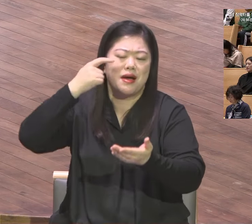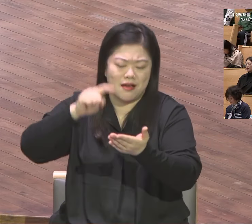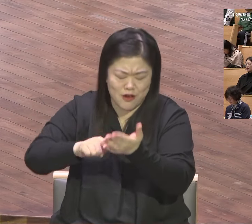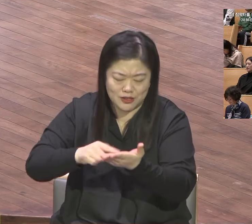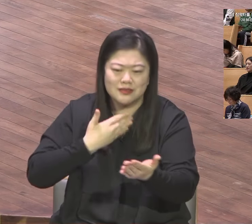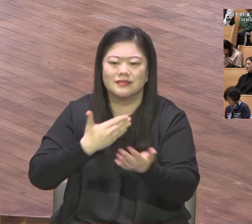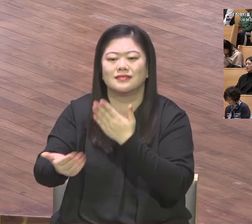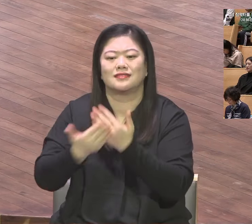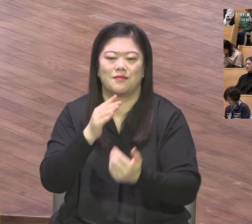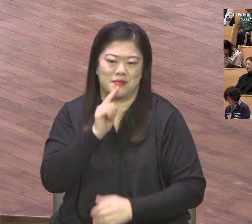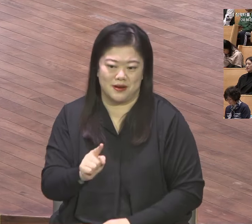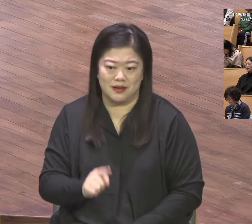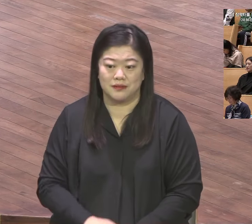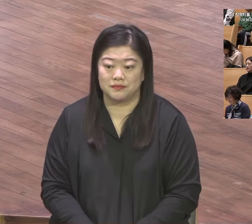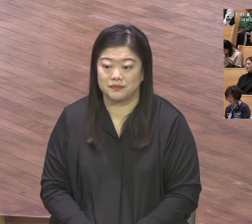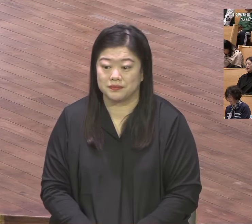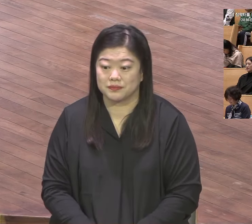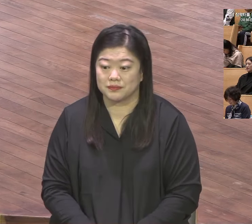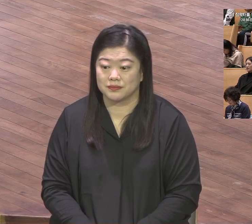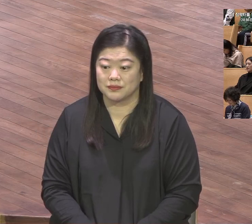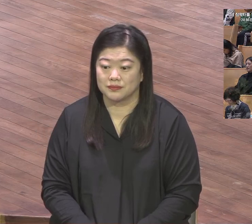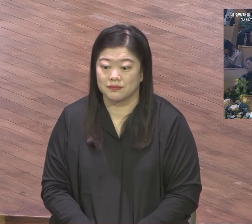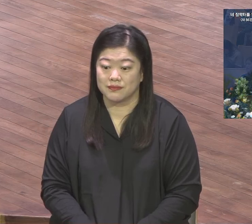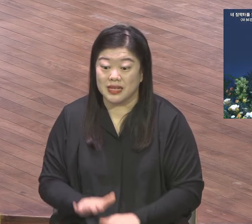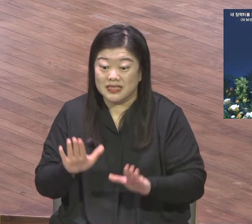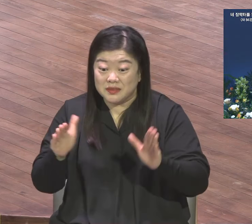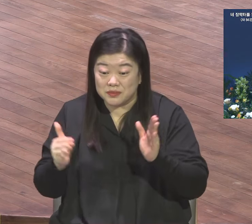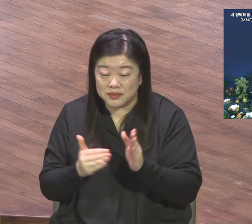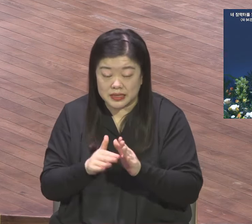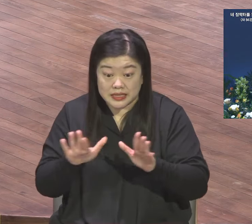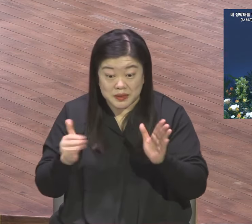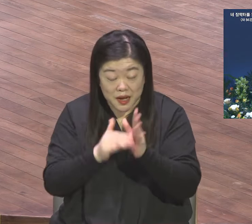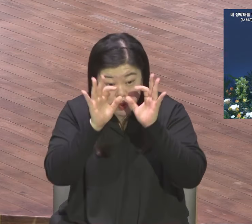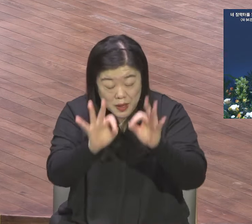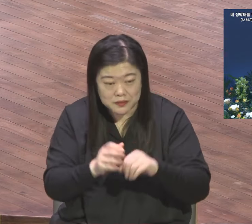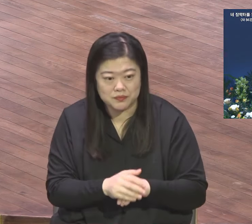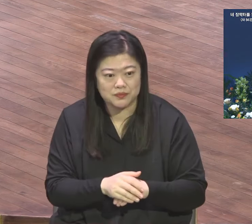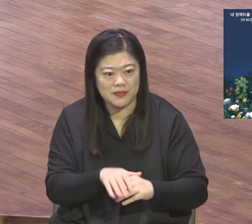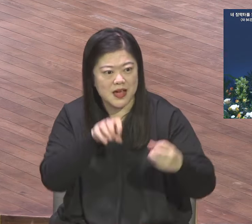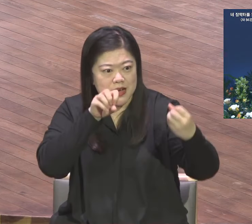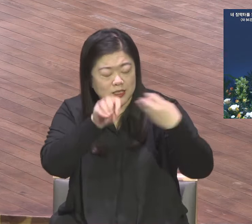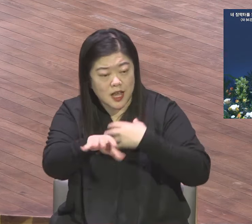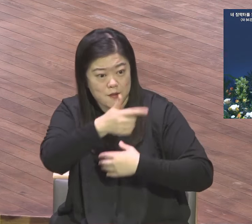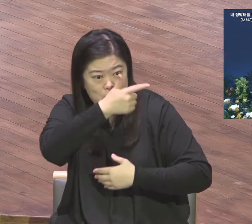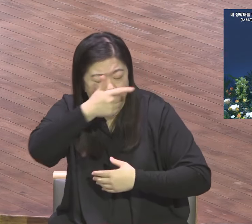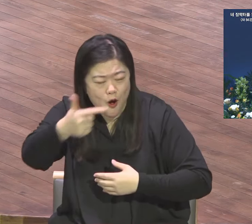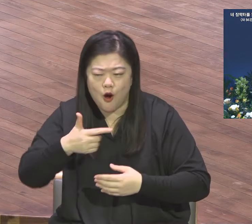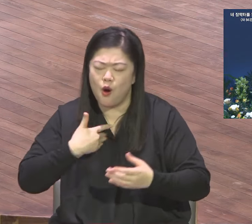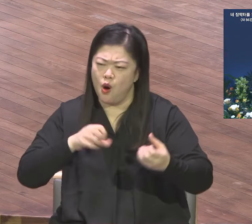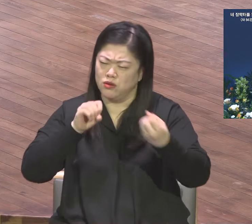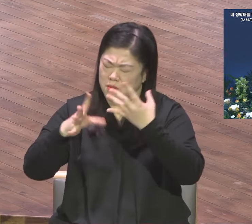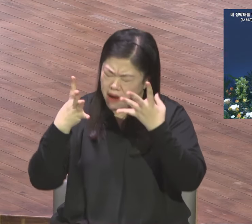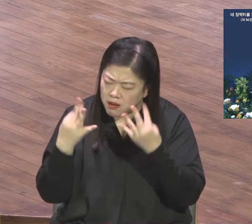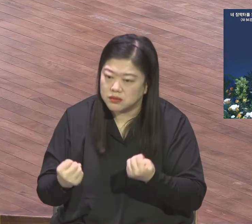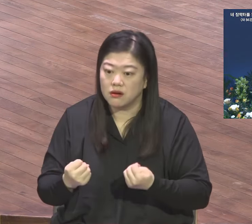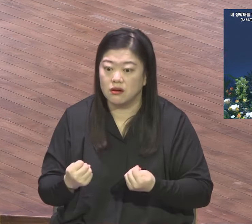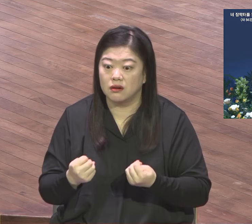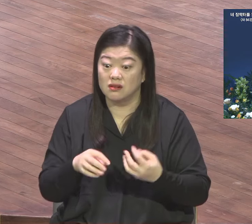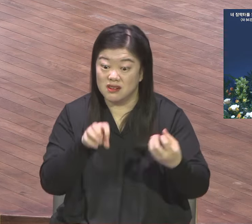아무리 많이 응답받아도 교만하지 않고 실족하지 않을 만큼 아멘 그릇을